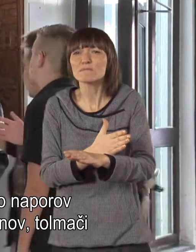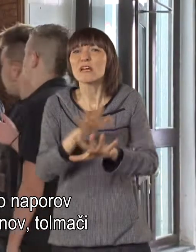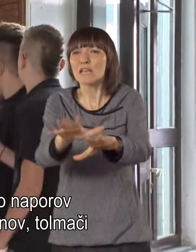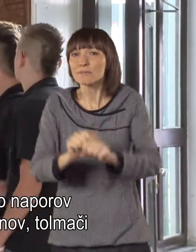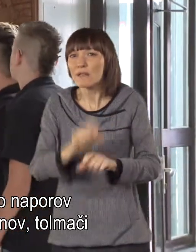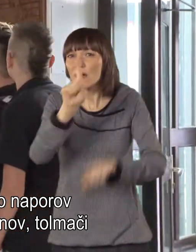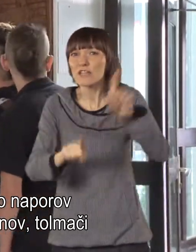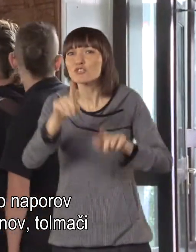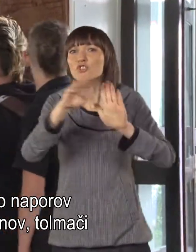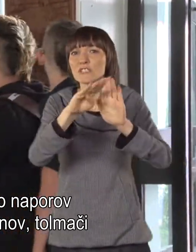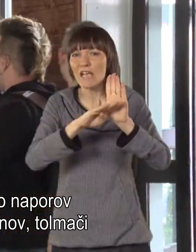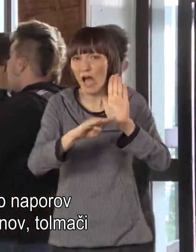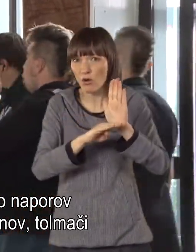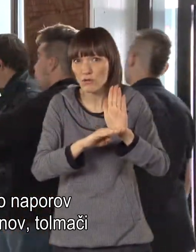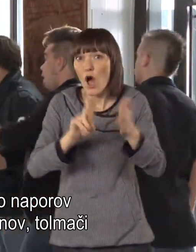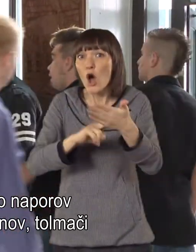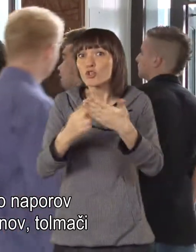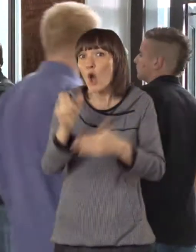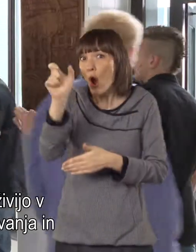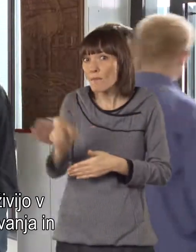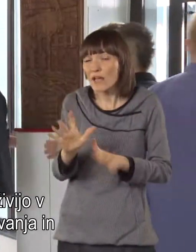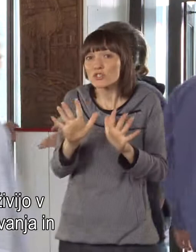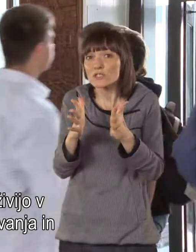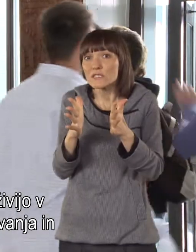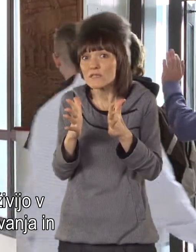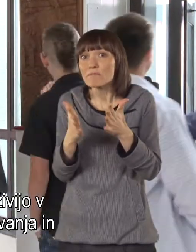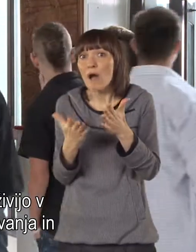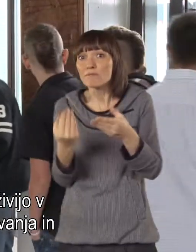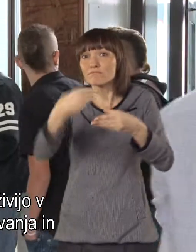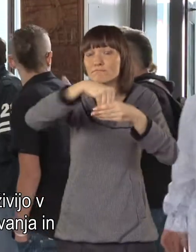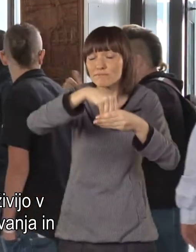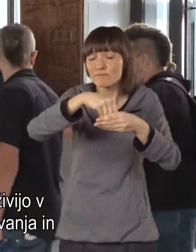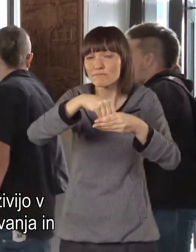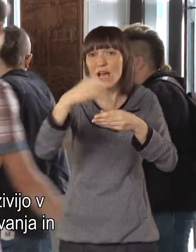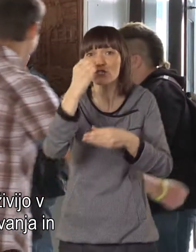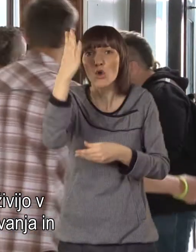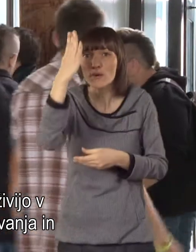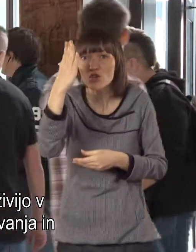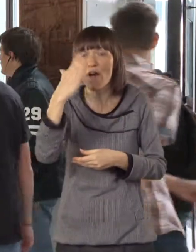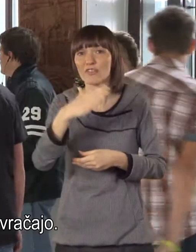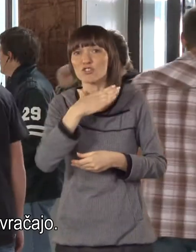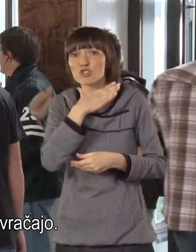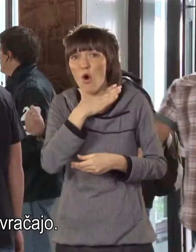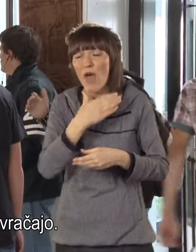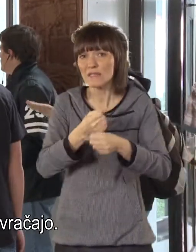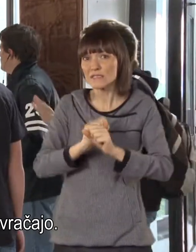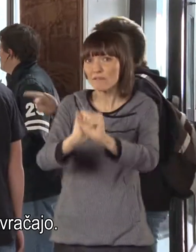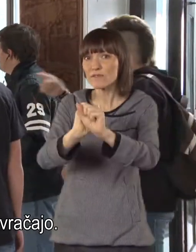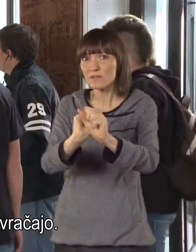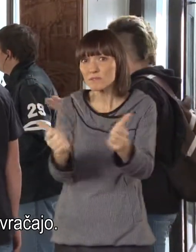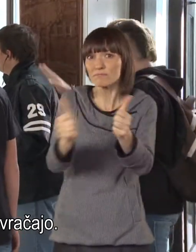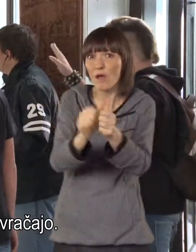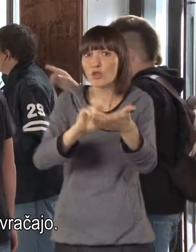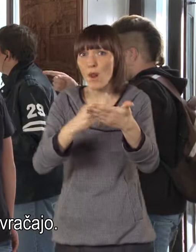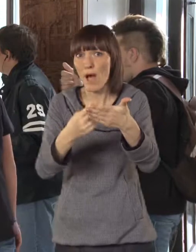vložili v sprejeti različnih zakonov, tolmači še vedno ne zaživijo v procesu izobraževanja in šole jih